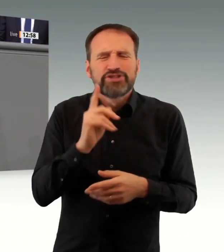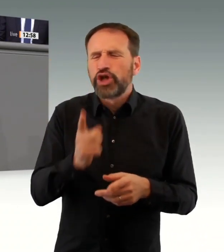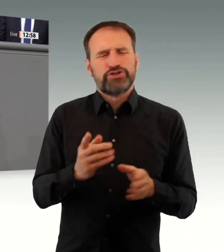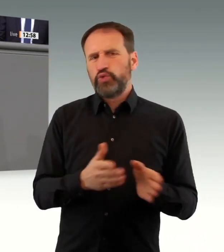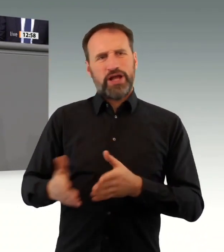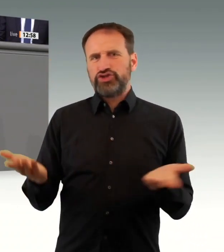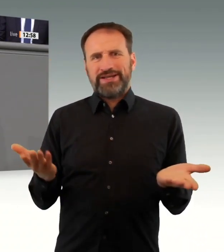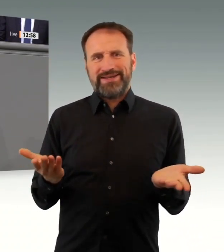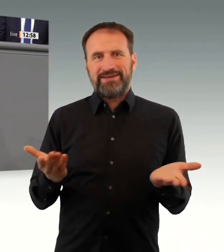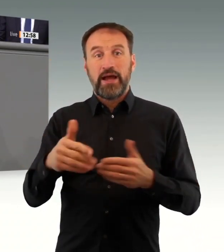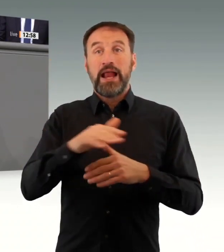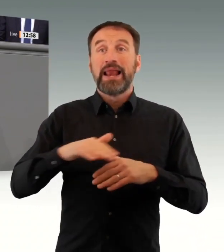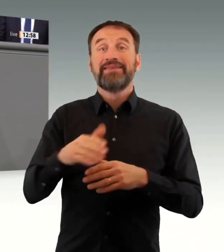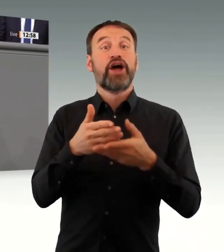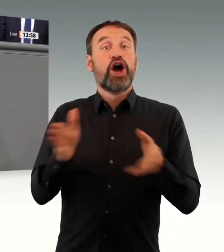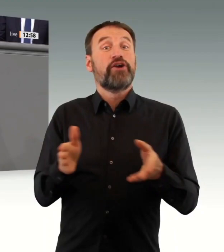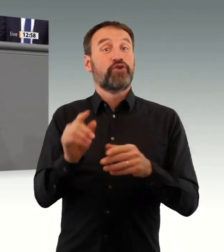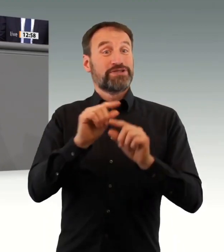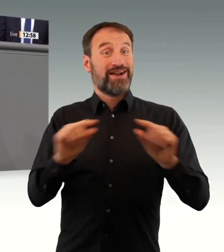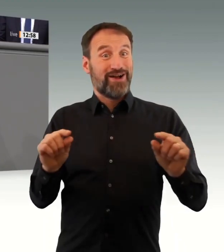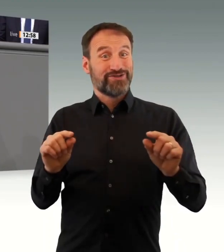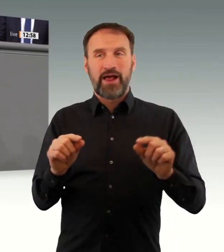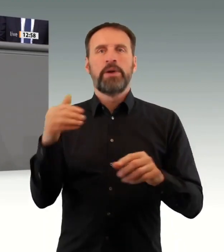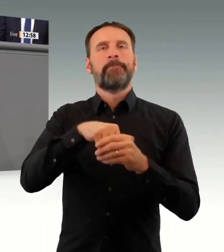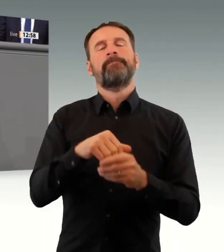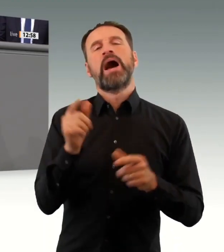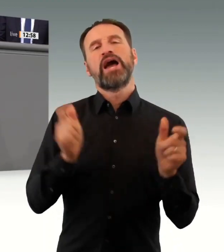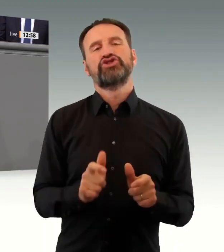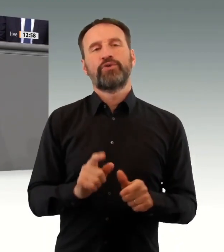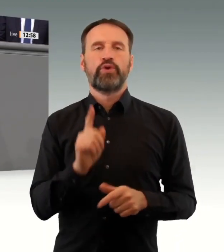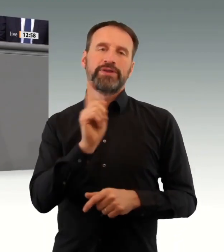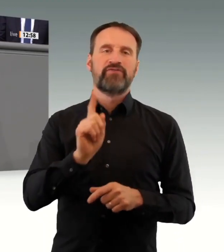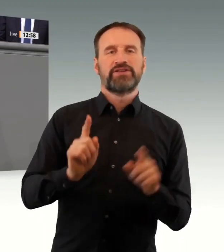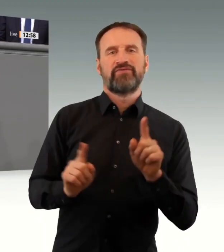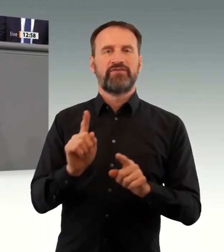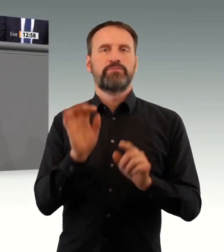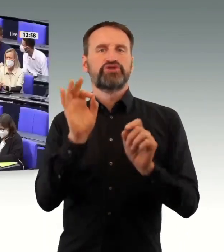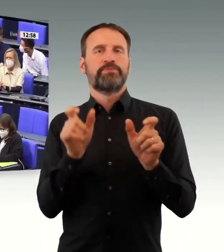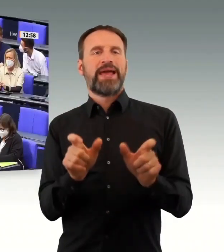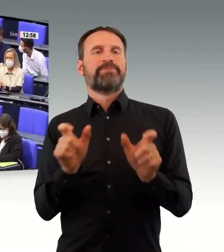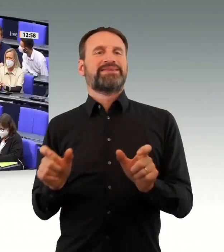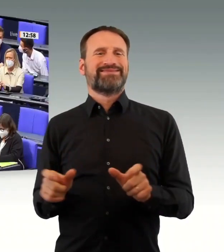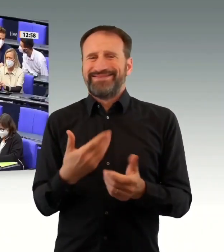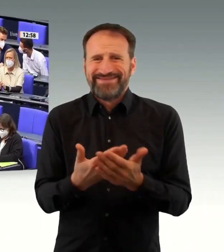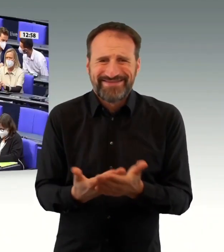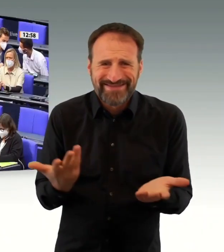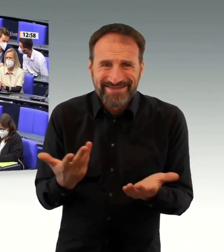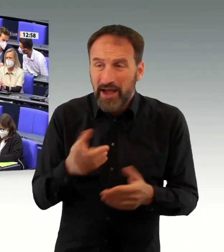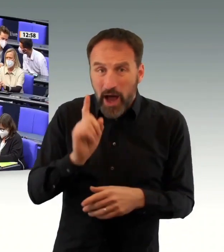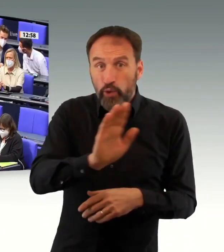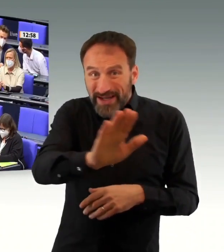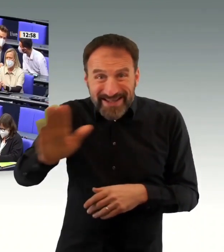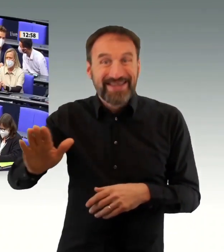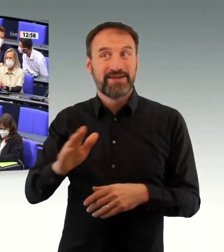552. Die Inzidenz bei den 10- bis 14-Jährigen 1066. Das sind die höchsten Inzidenzen.